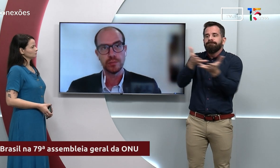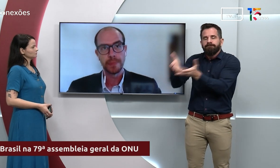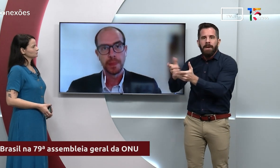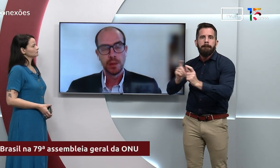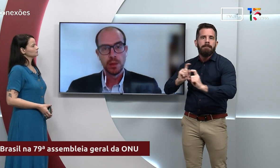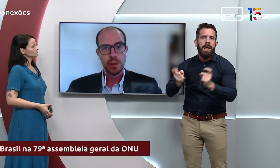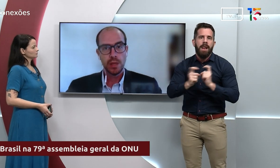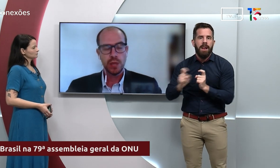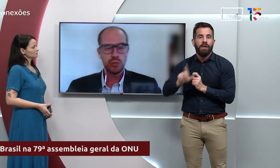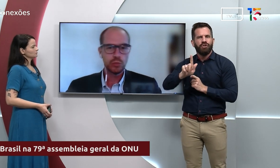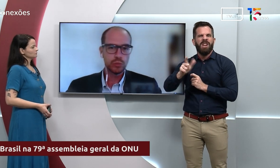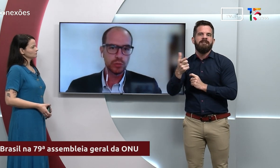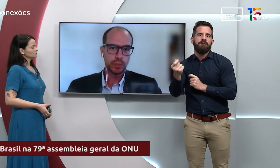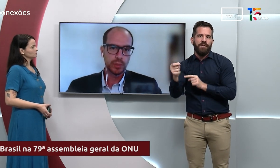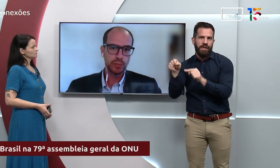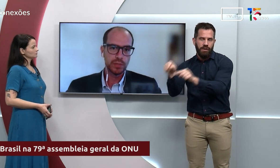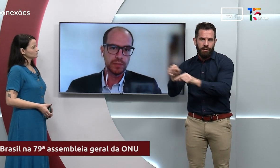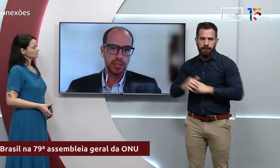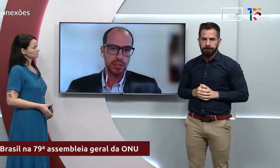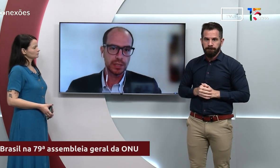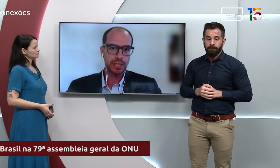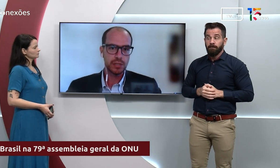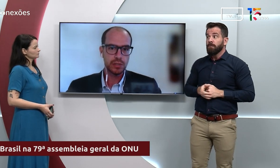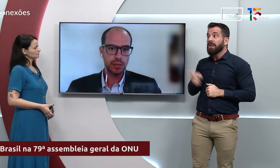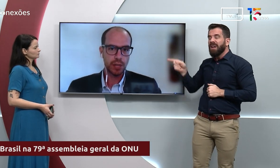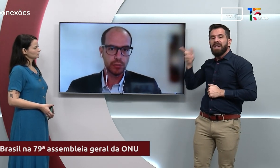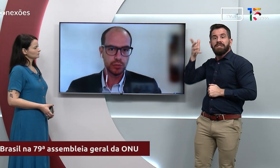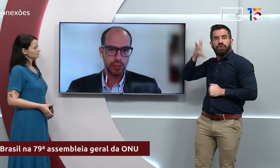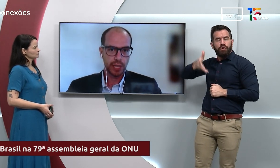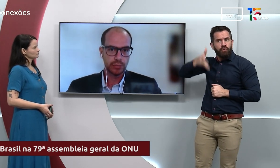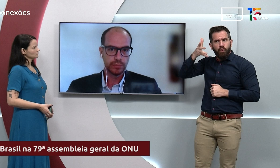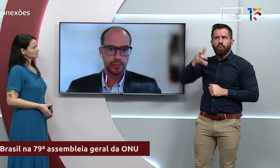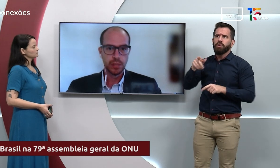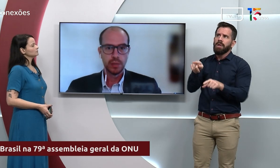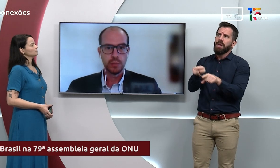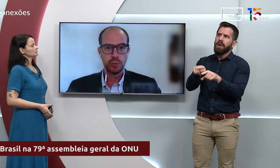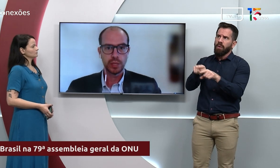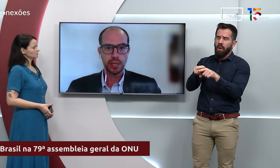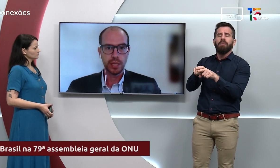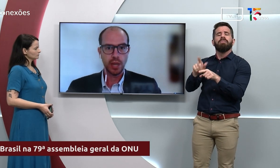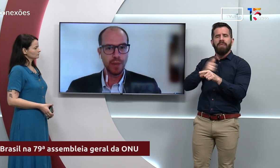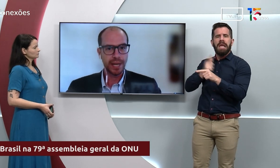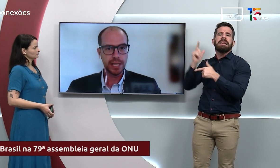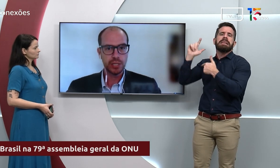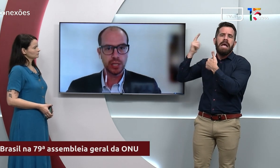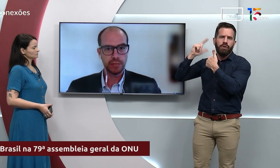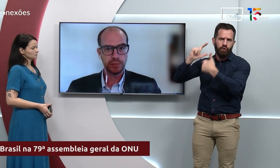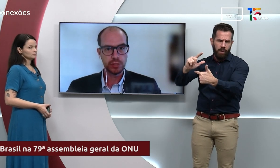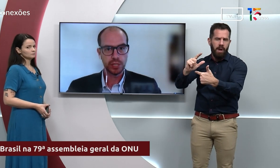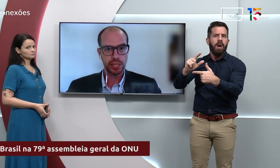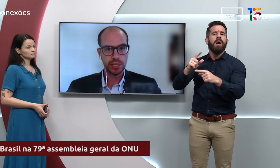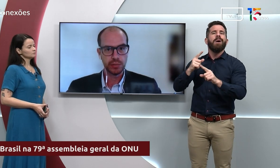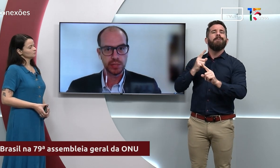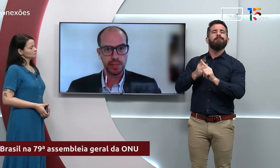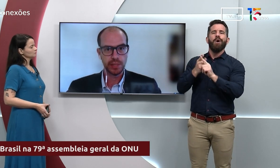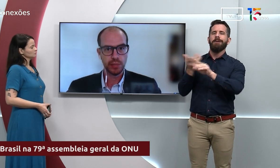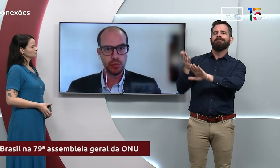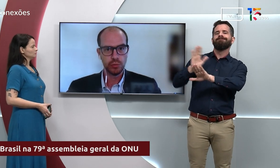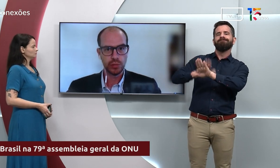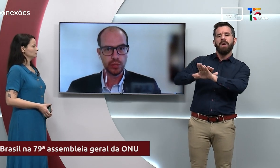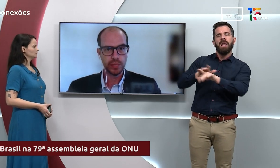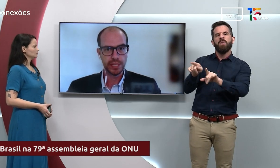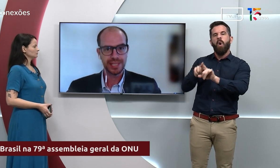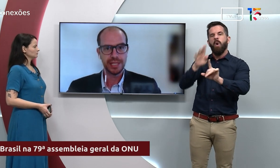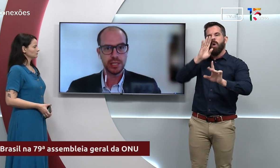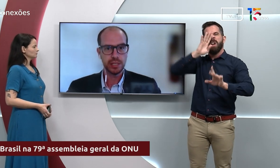isso. É um discurso que podemos definir tradicional, de um lado, porque há uma crítica forte daquele que é sistema da